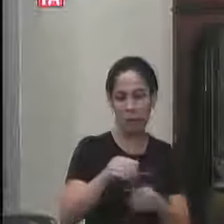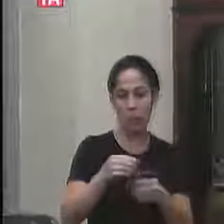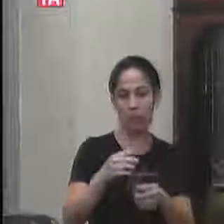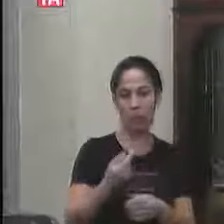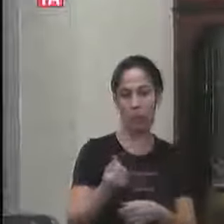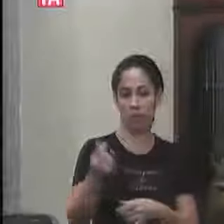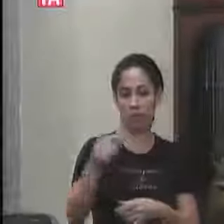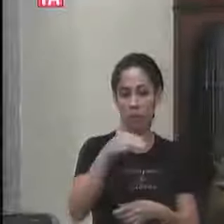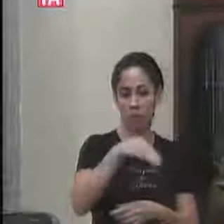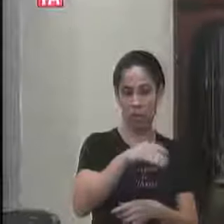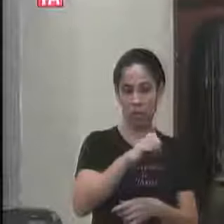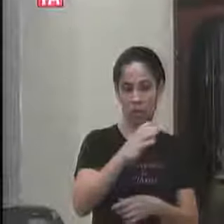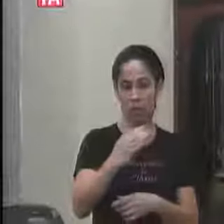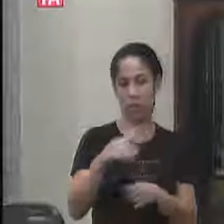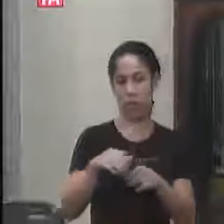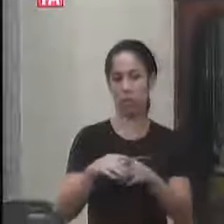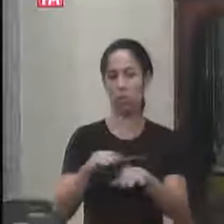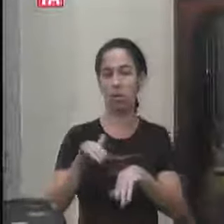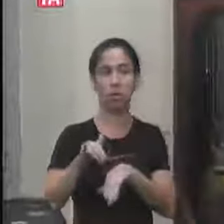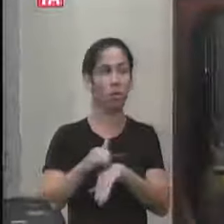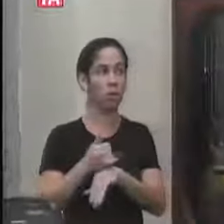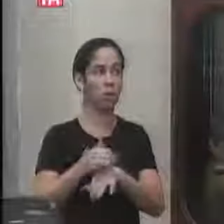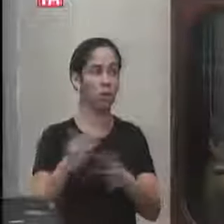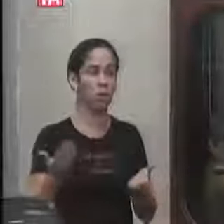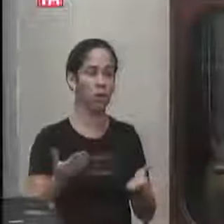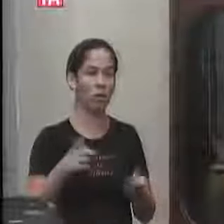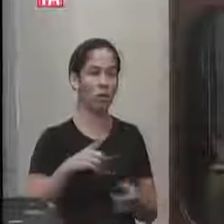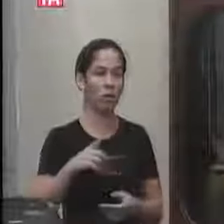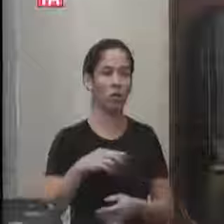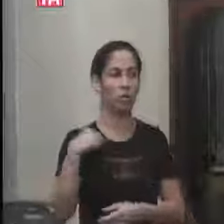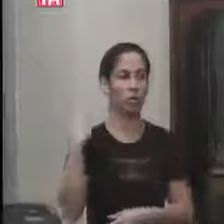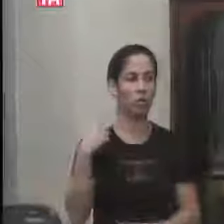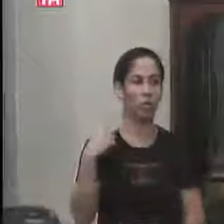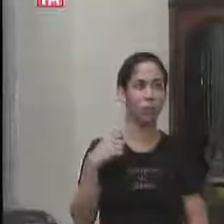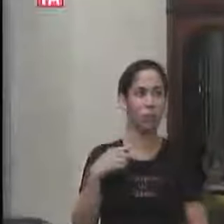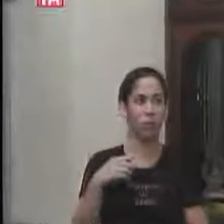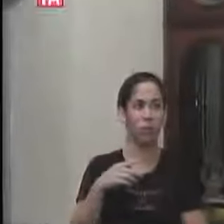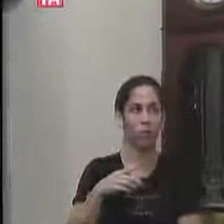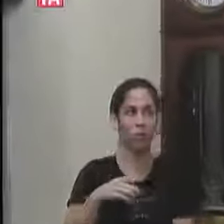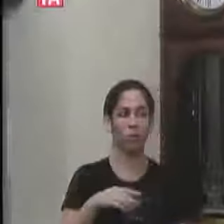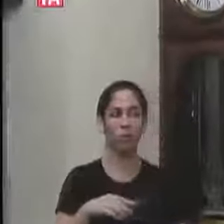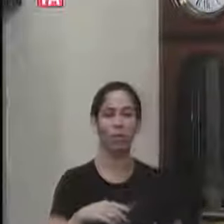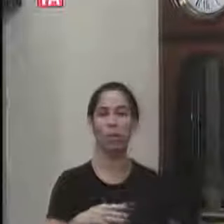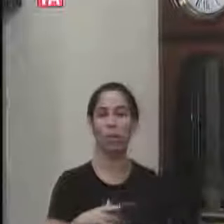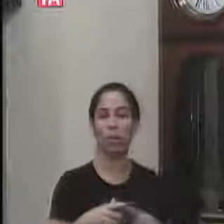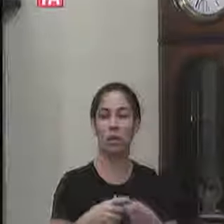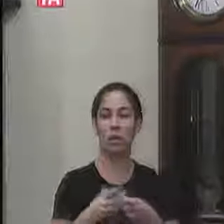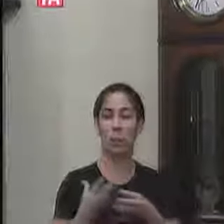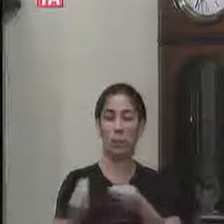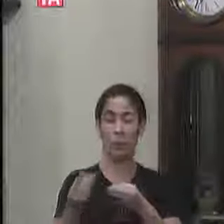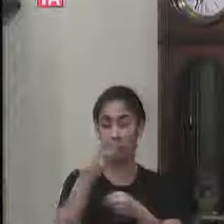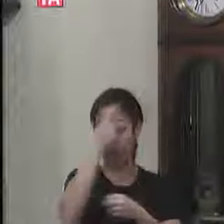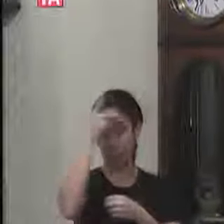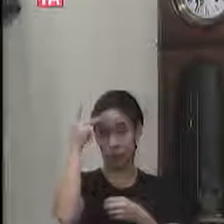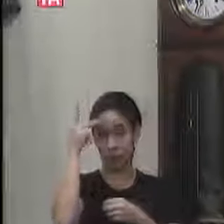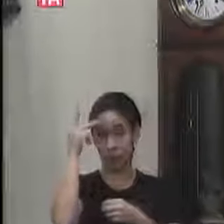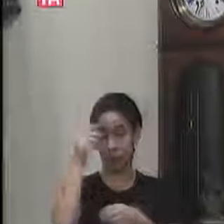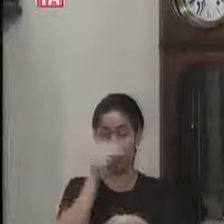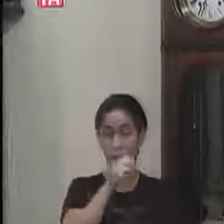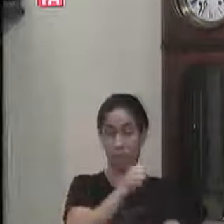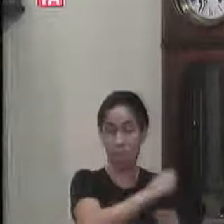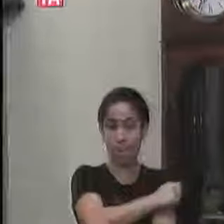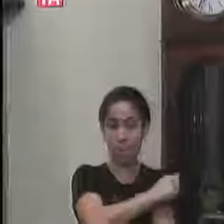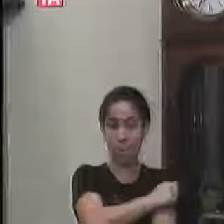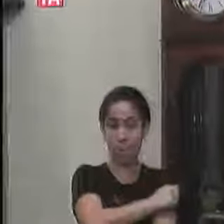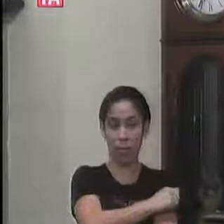através do PAR né e hoje nós temos vereador é uma demanda dos nossos alunos